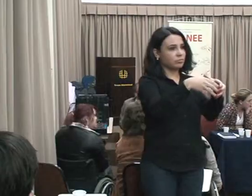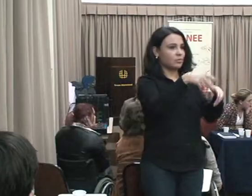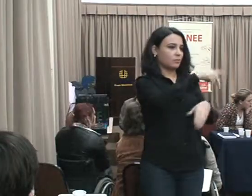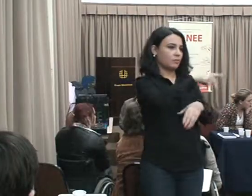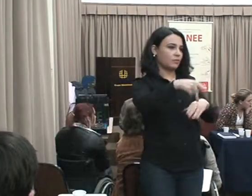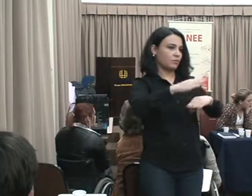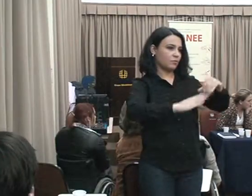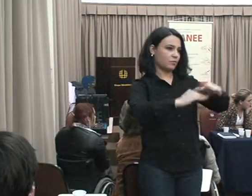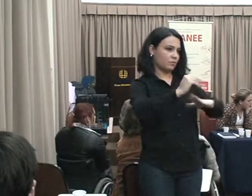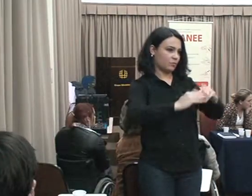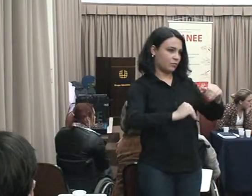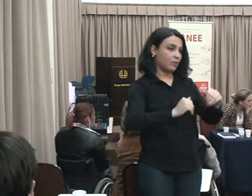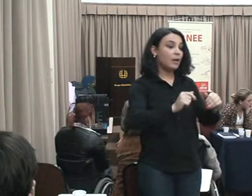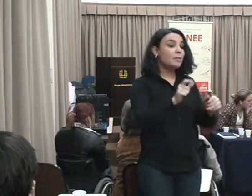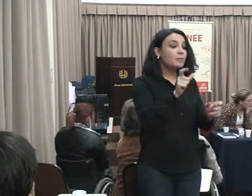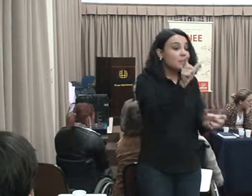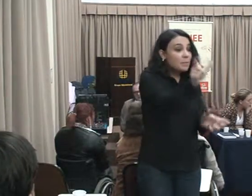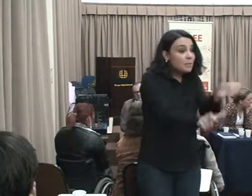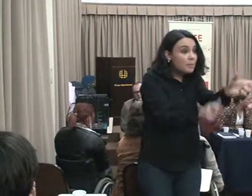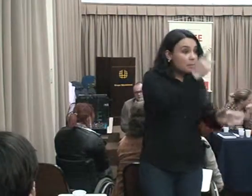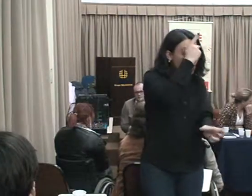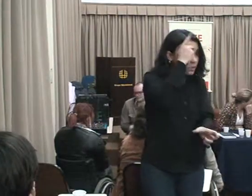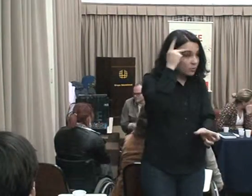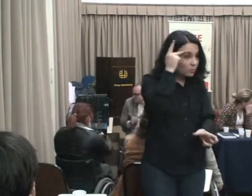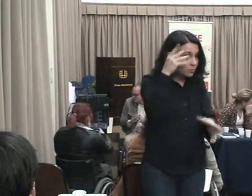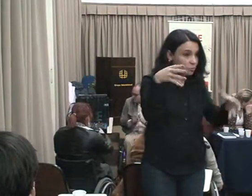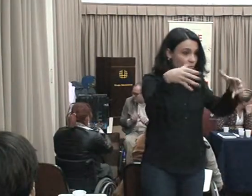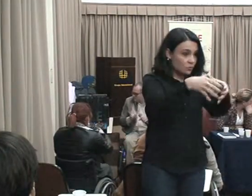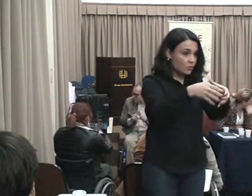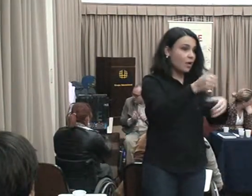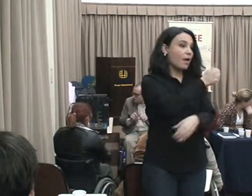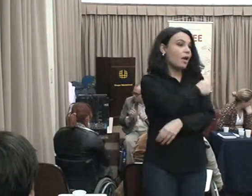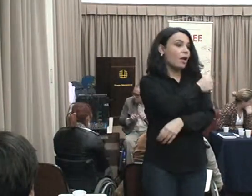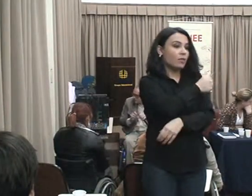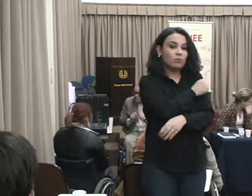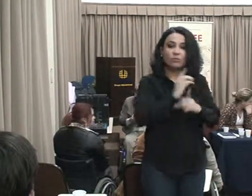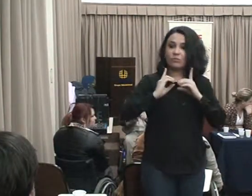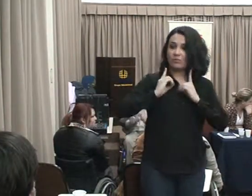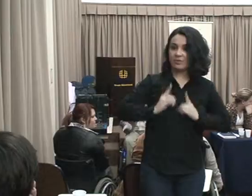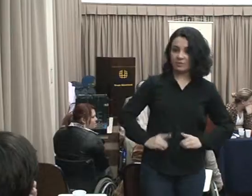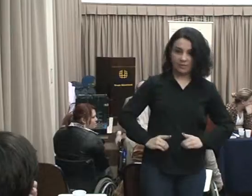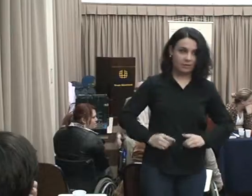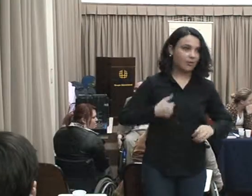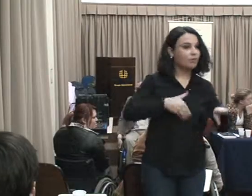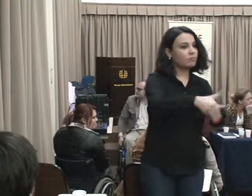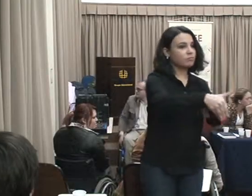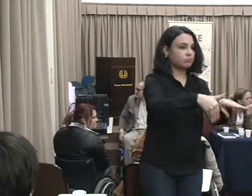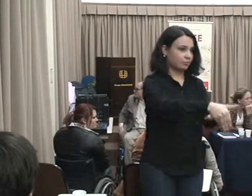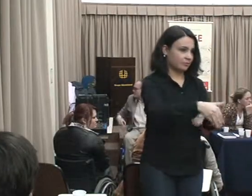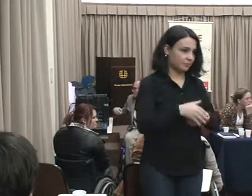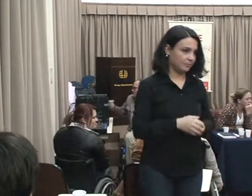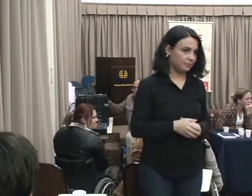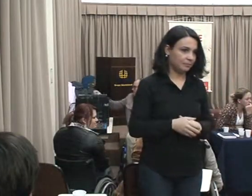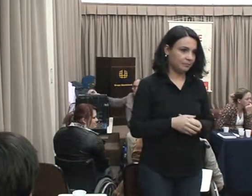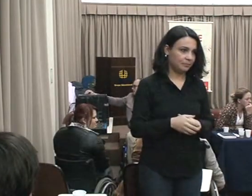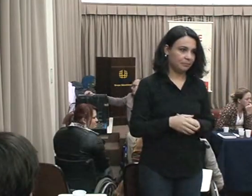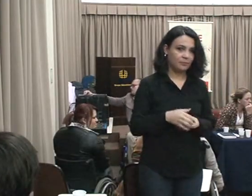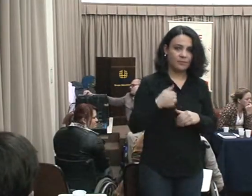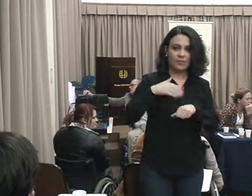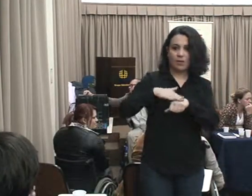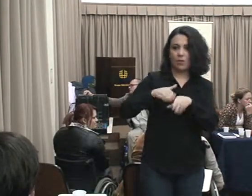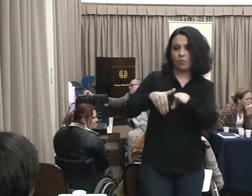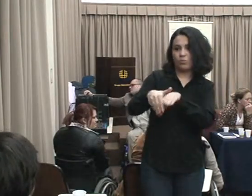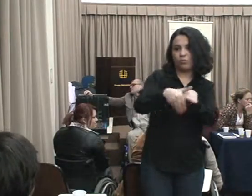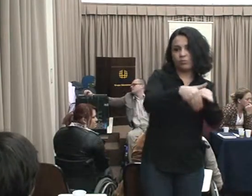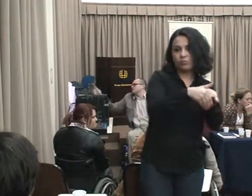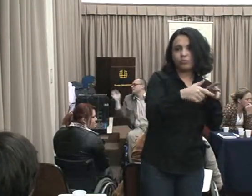profissional Das pessoas com deficiência Então, a minha classe Simplesmente está Todos os D DA, DF Eu até